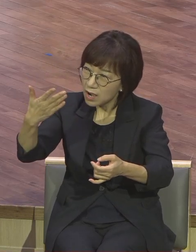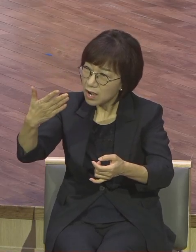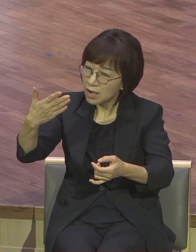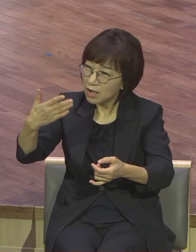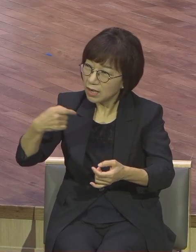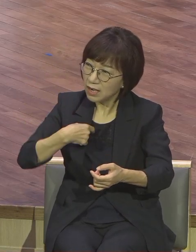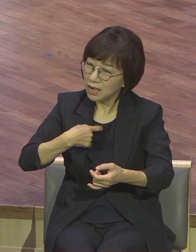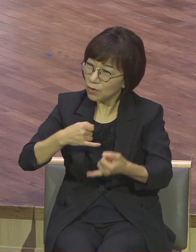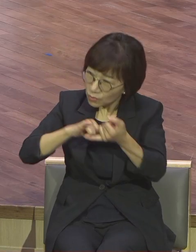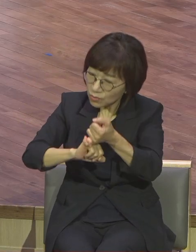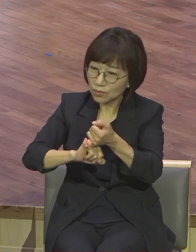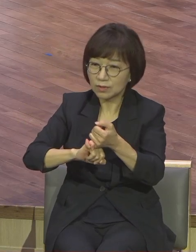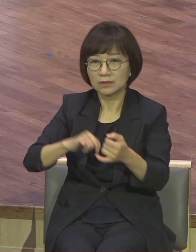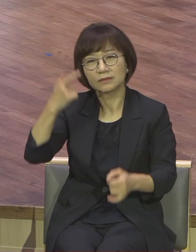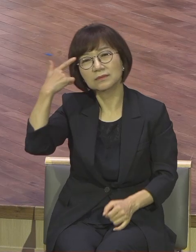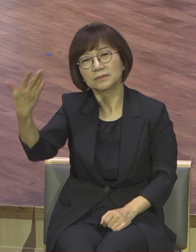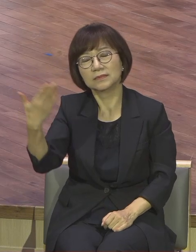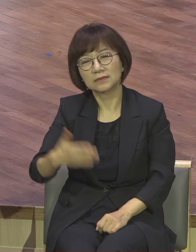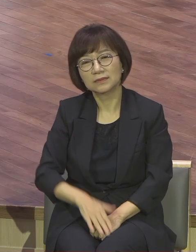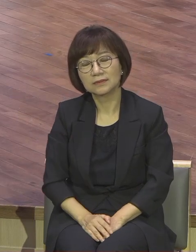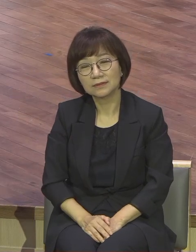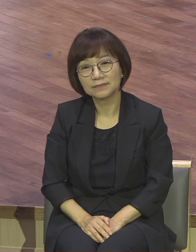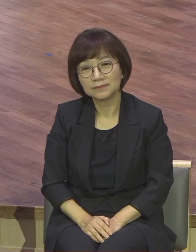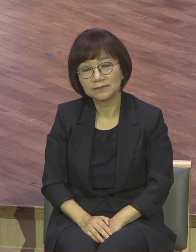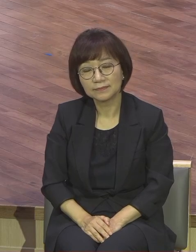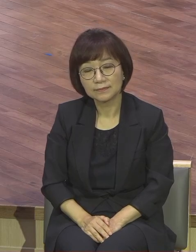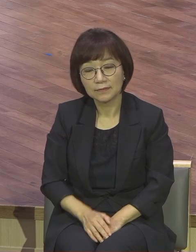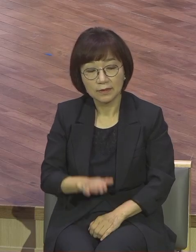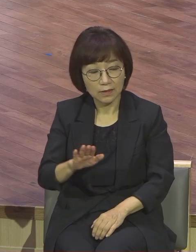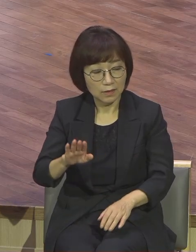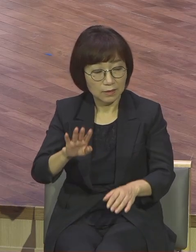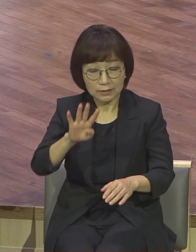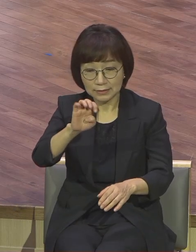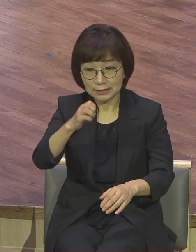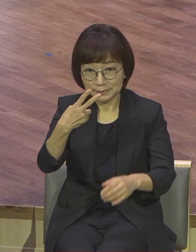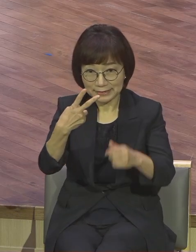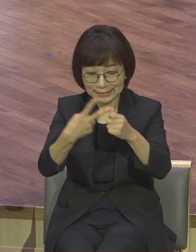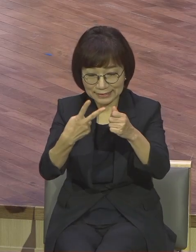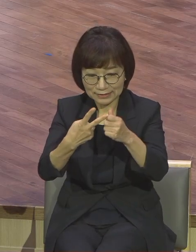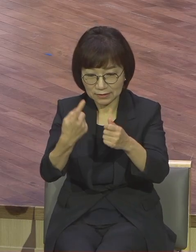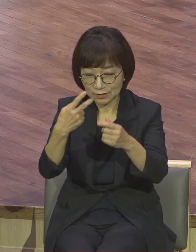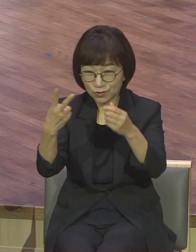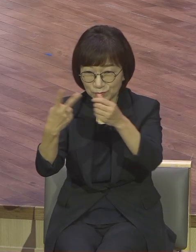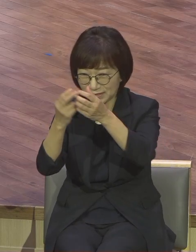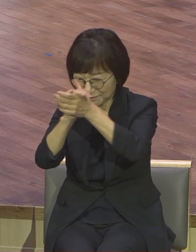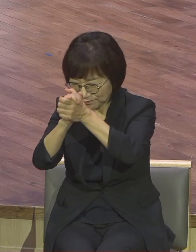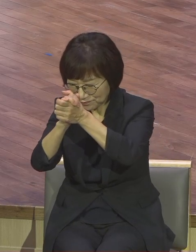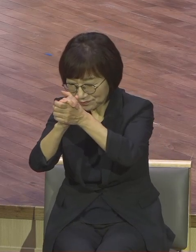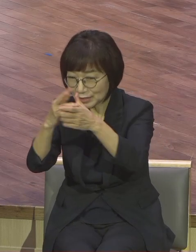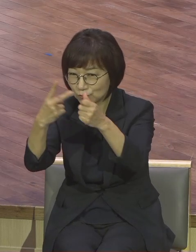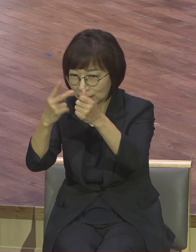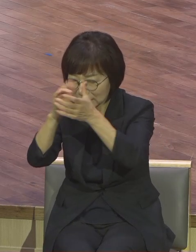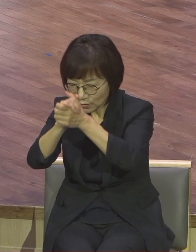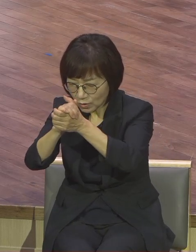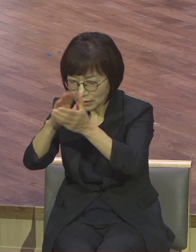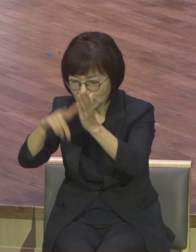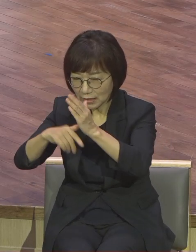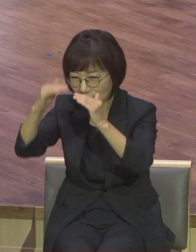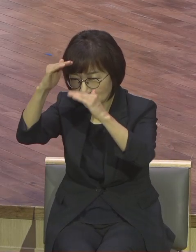여쭙고 있는 겁니다 42절은 두 번째 기도할 때도 마찬가지였어요 그러나 세 번째